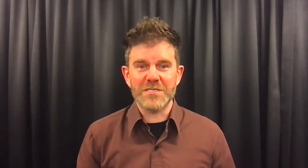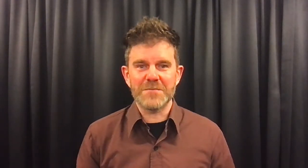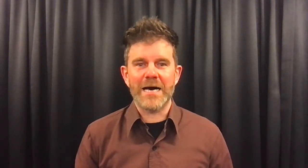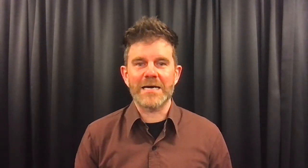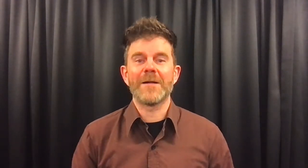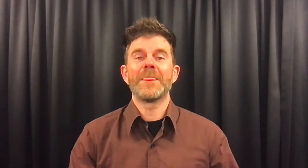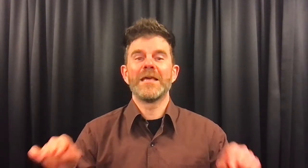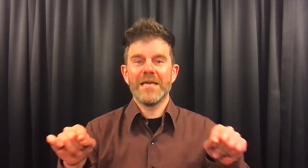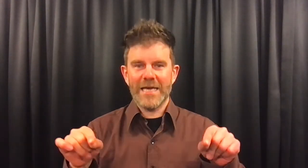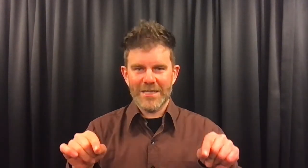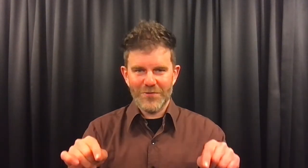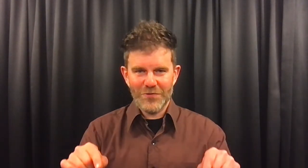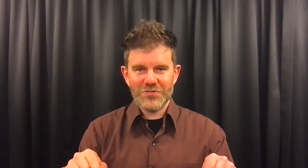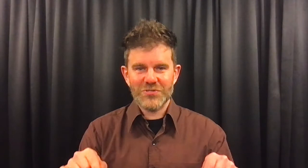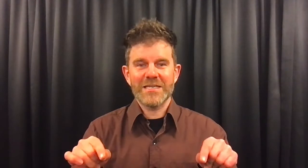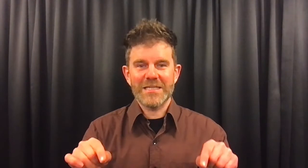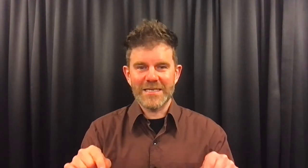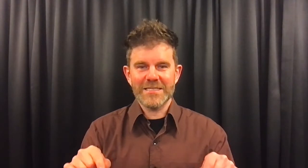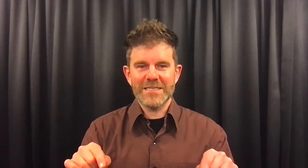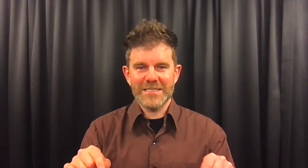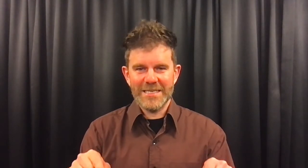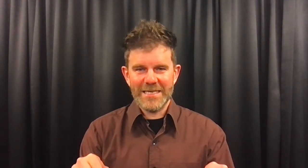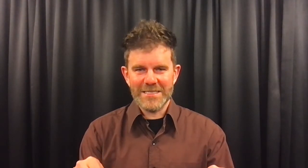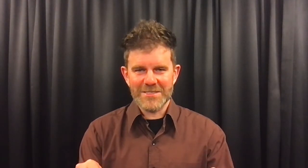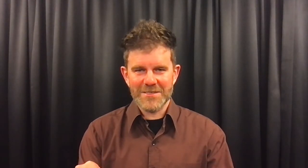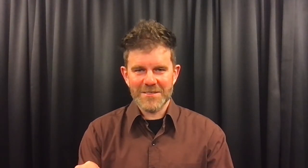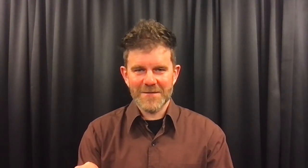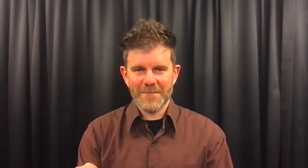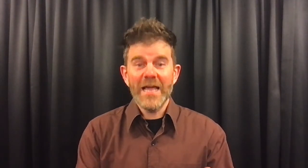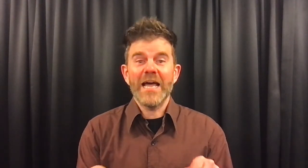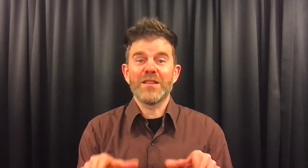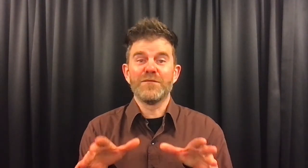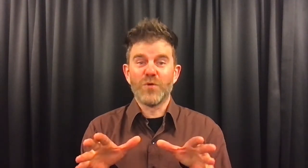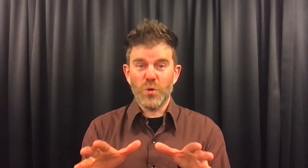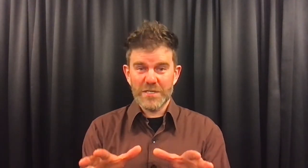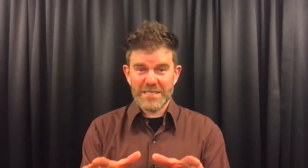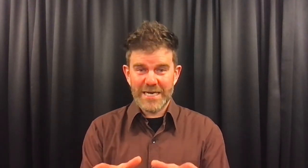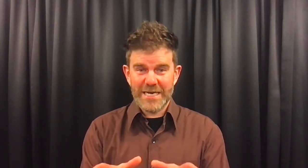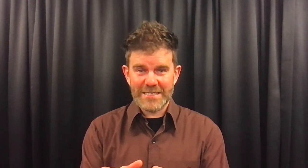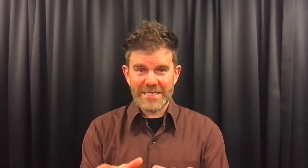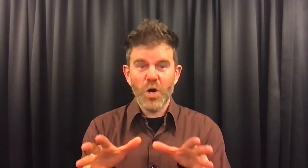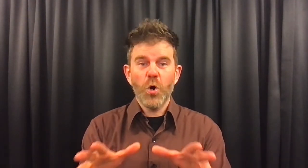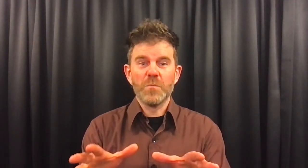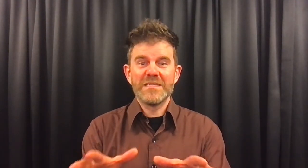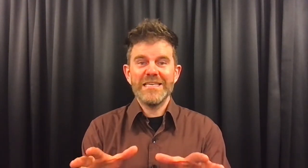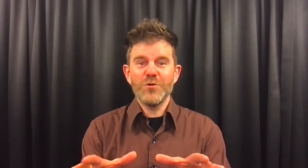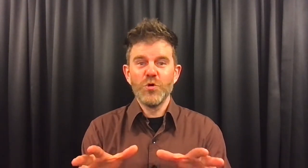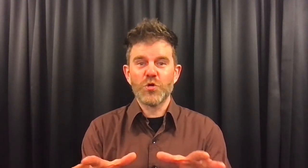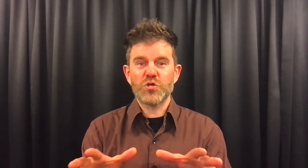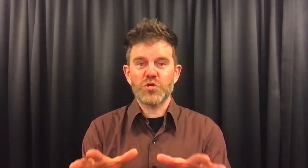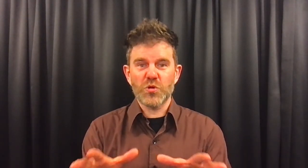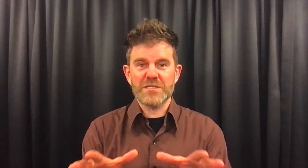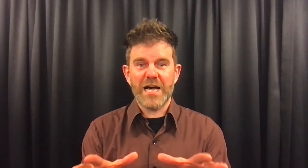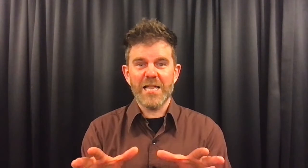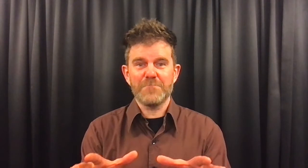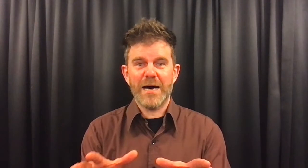maken. En dus, dat deden ze. En de volgende zaterdag om tien uur stonden ze allemaal